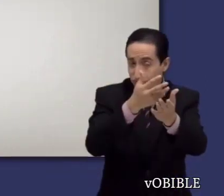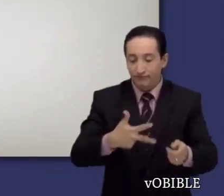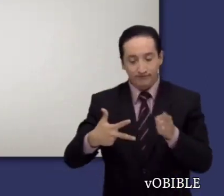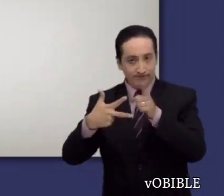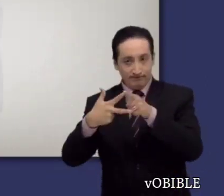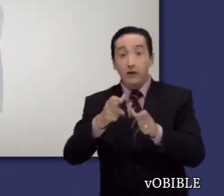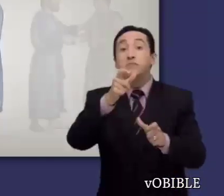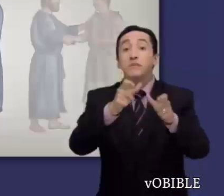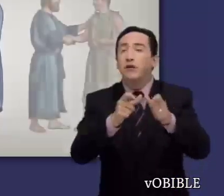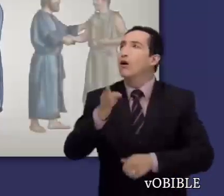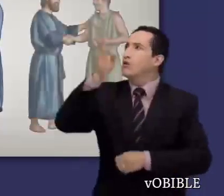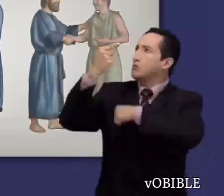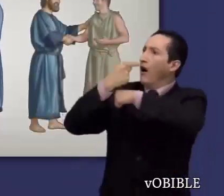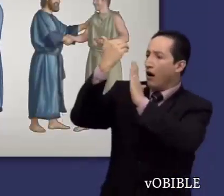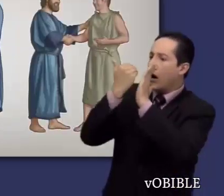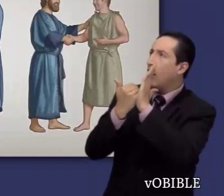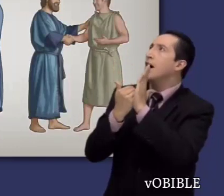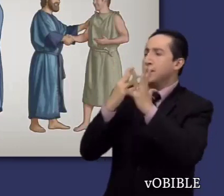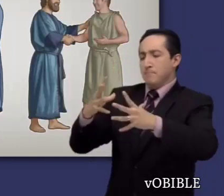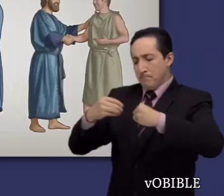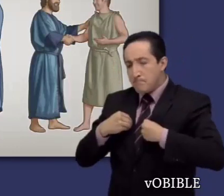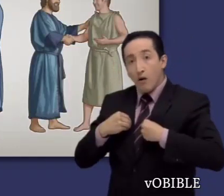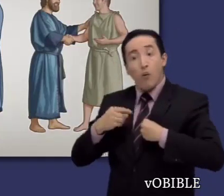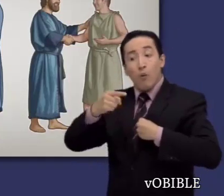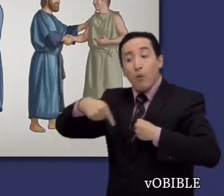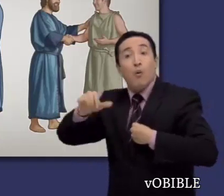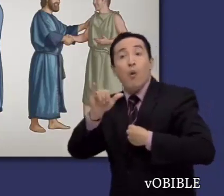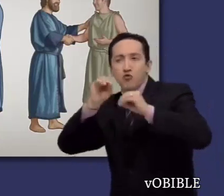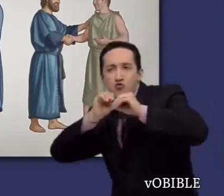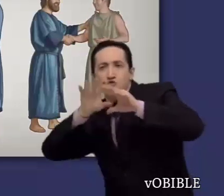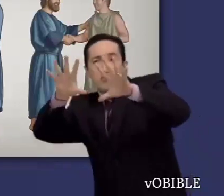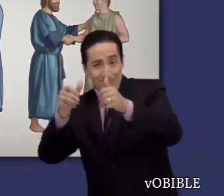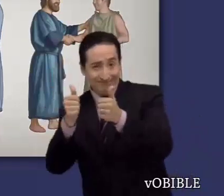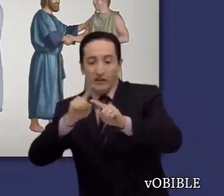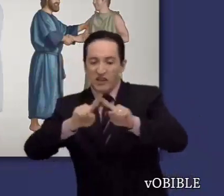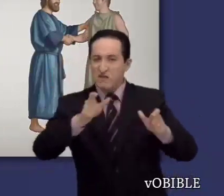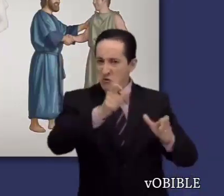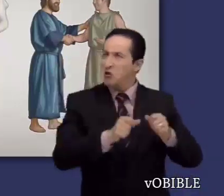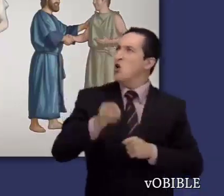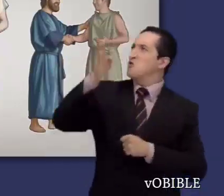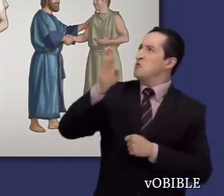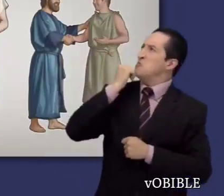Contrasta a quienes se rigen por los principios divinos, a los que llama hijos de la luz, con quienes los rechazan.